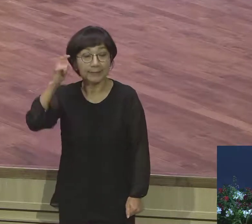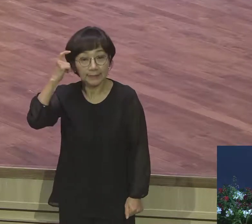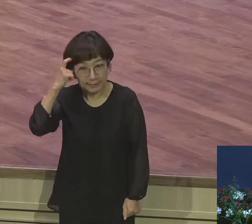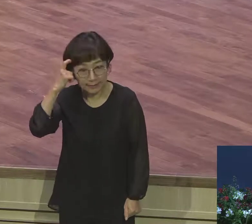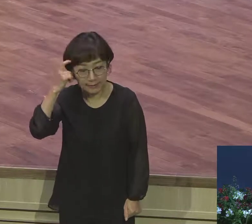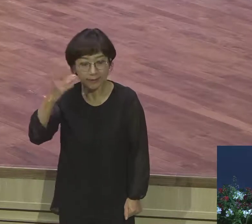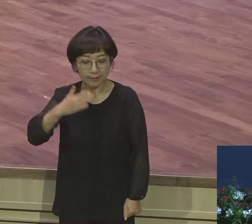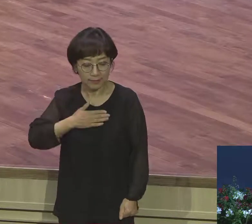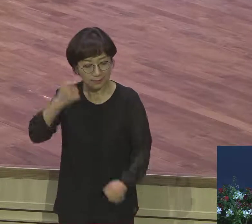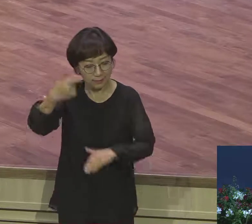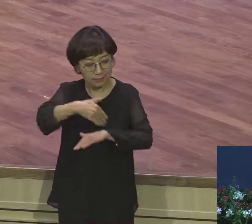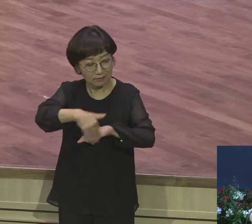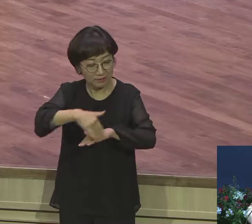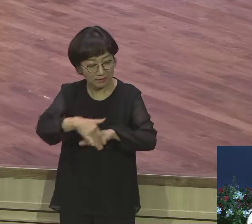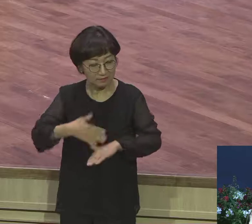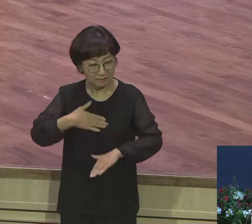그랬다니까 자기 생각 자기 다 있어